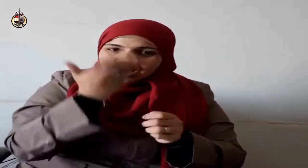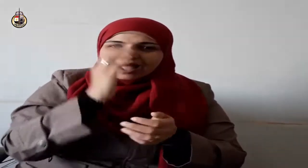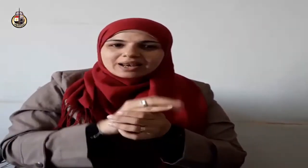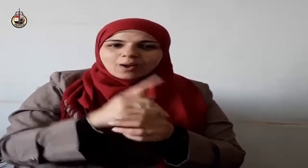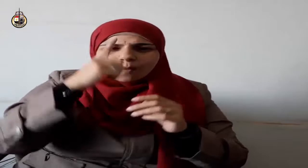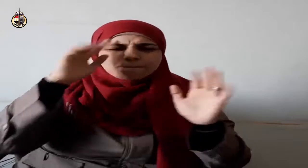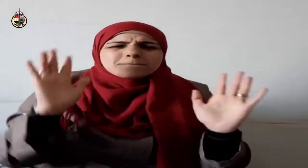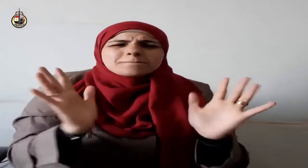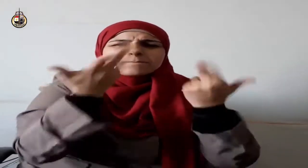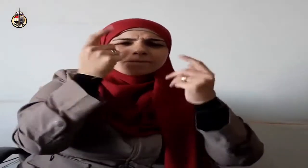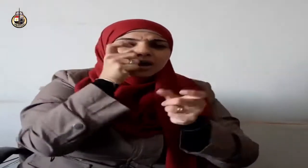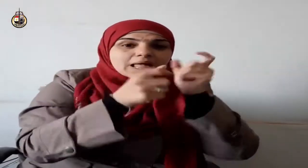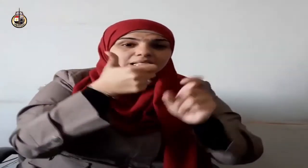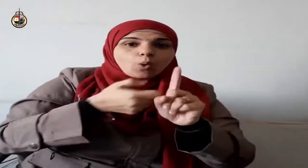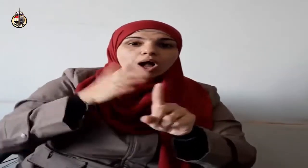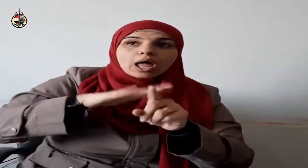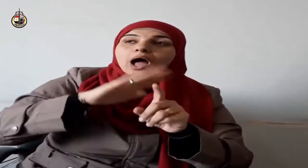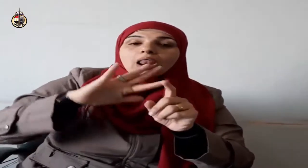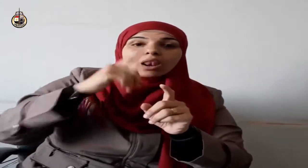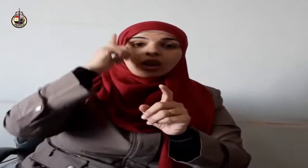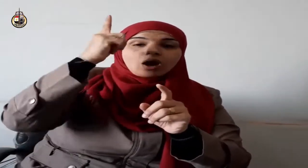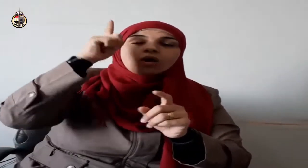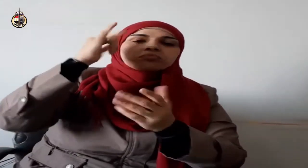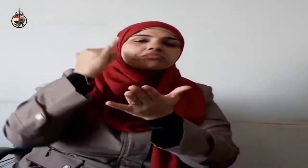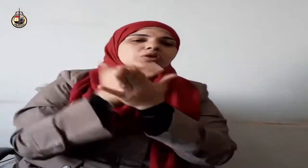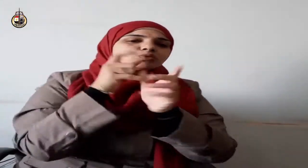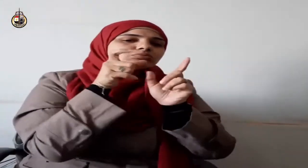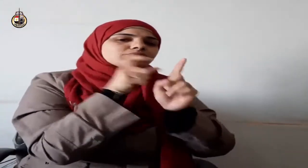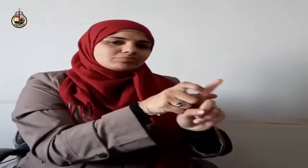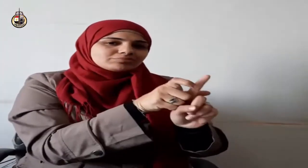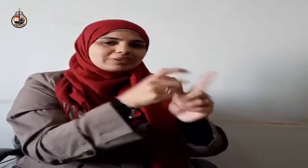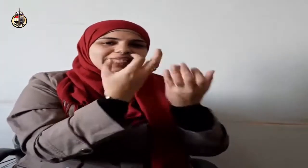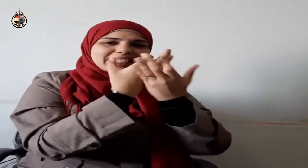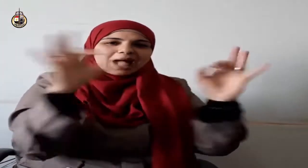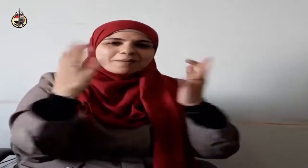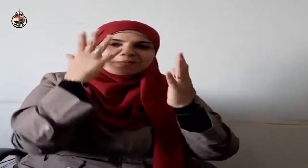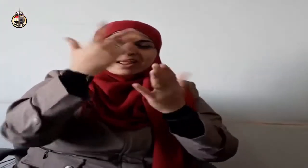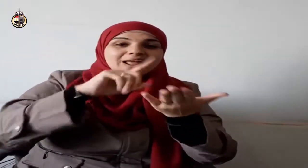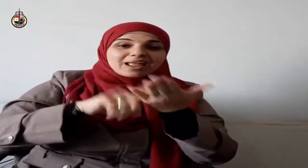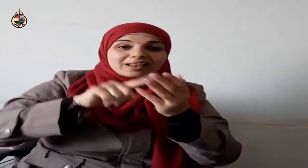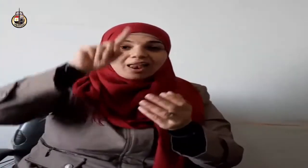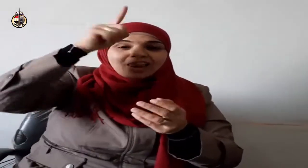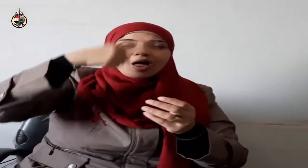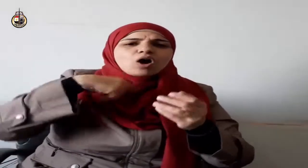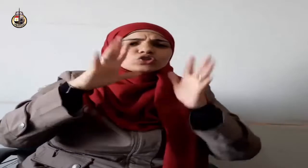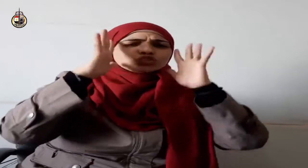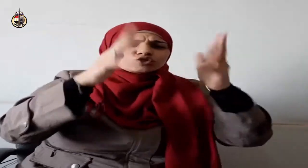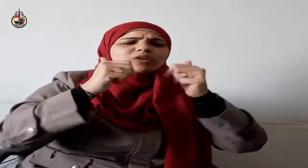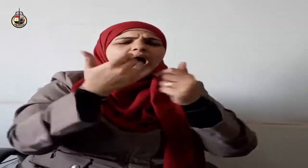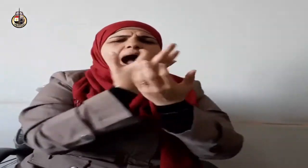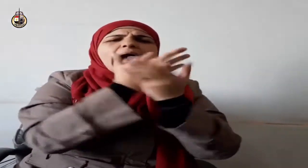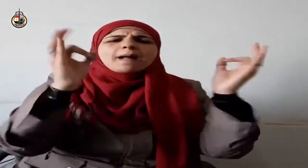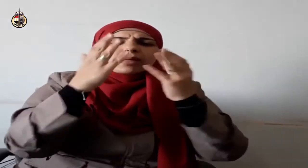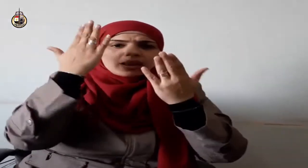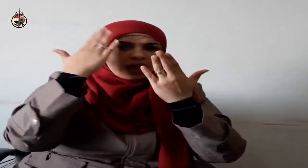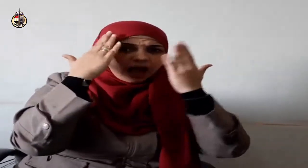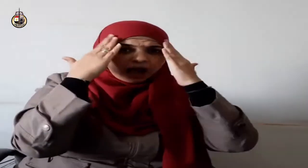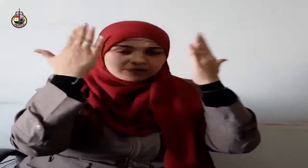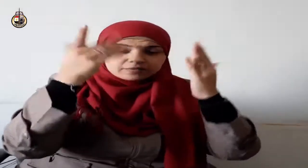ضر قال تعالى الذين قال لهم الناس إن الناس قد جمعوا